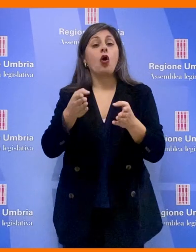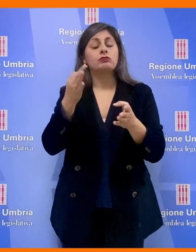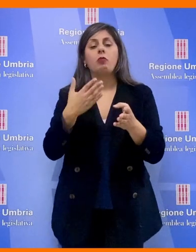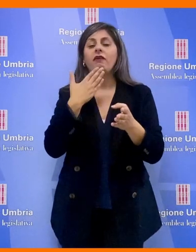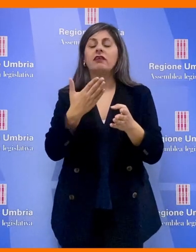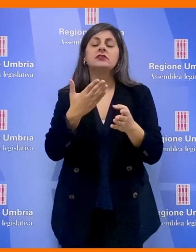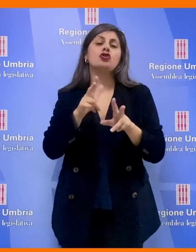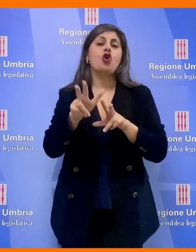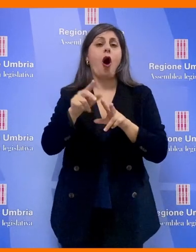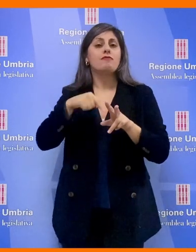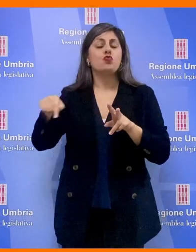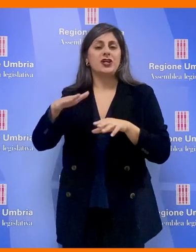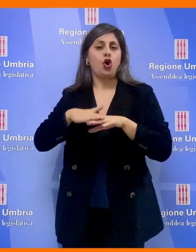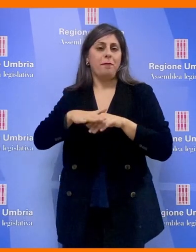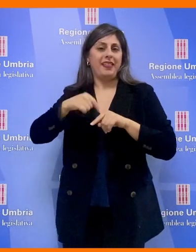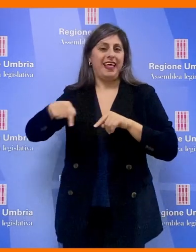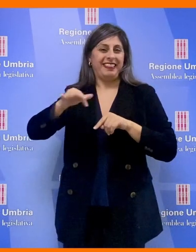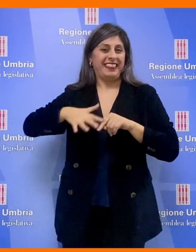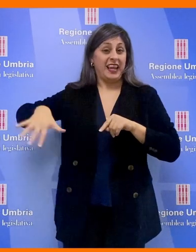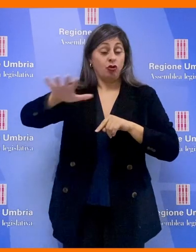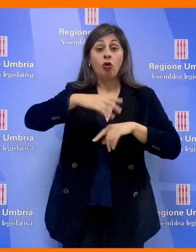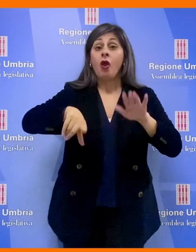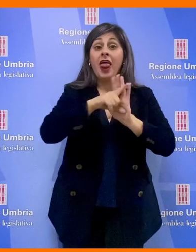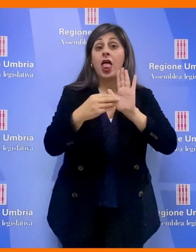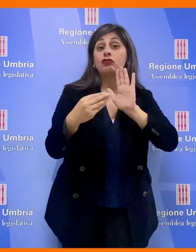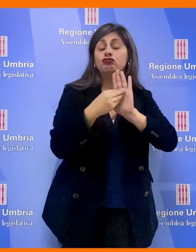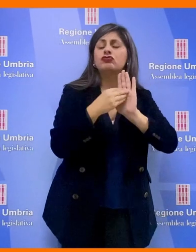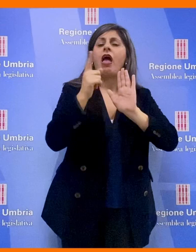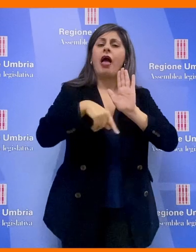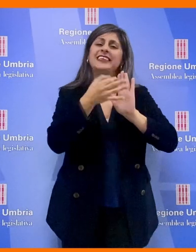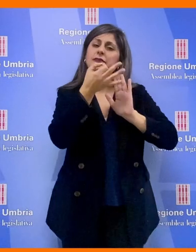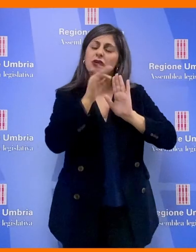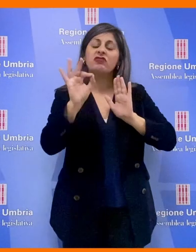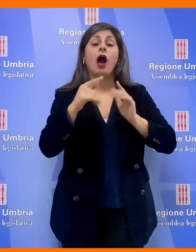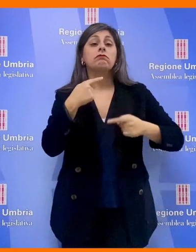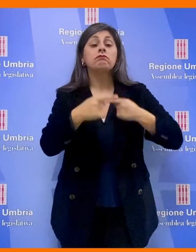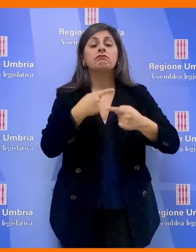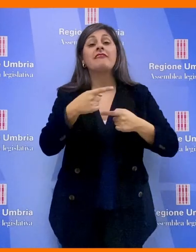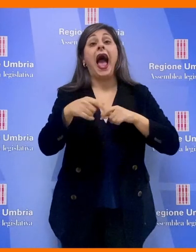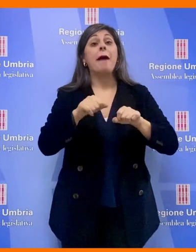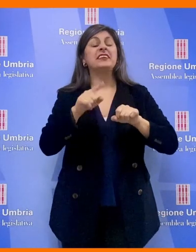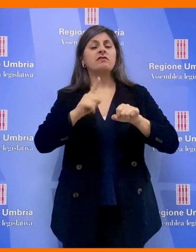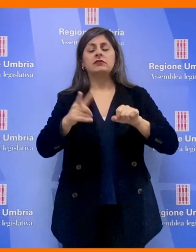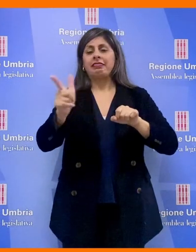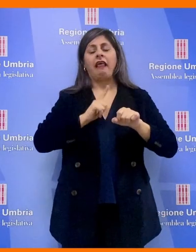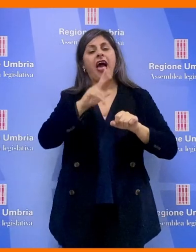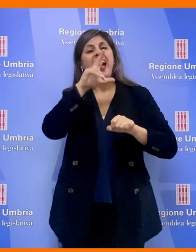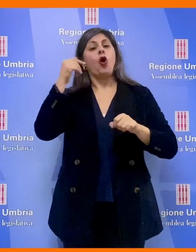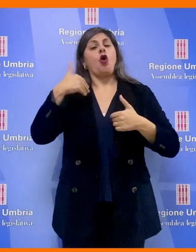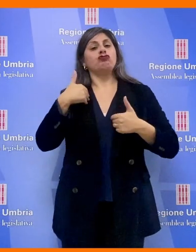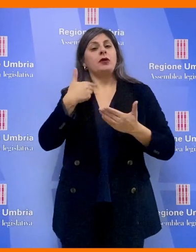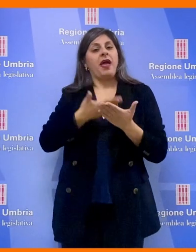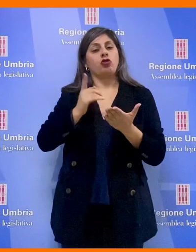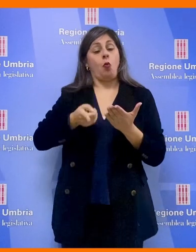comuni territorialmente competenti e nella legge viene anche specificato l'itero amministrativo per ottenere il riconoscimento di essi.